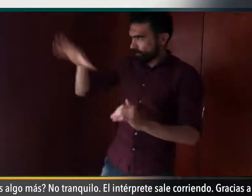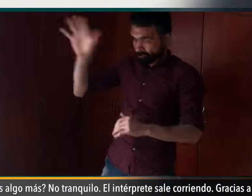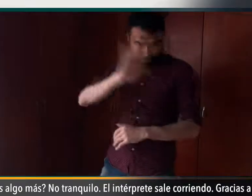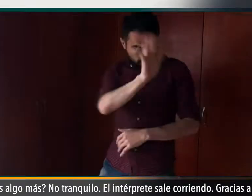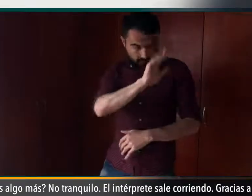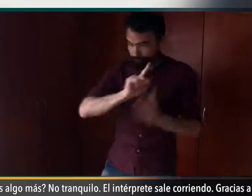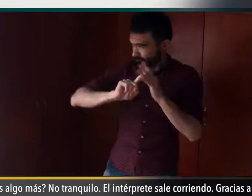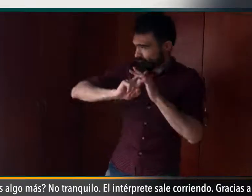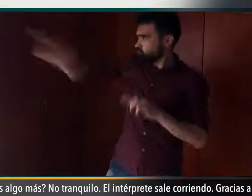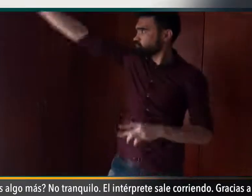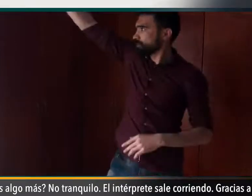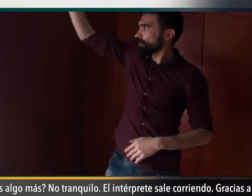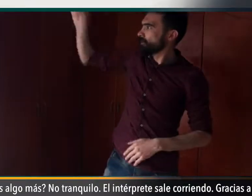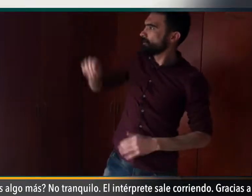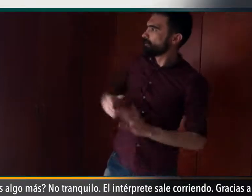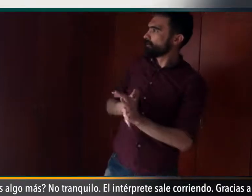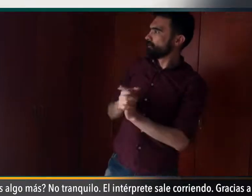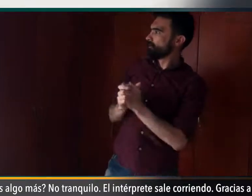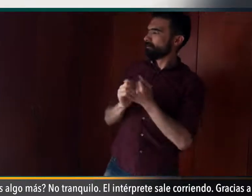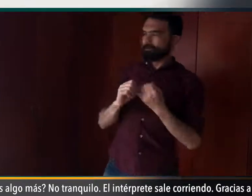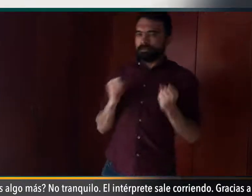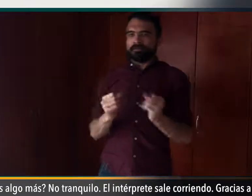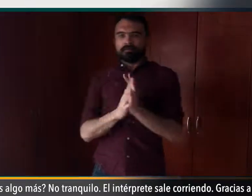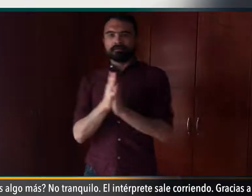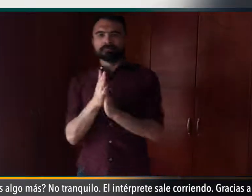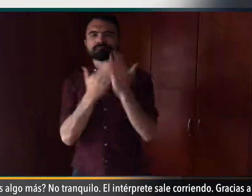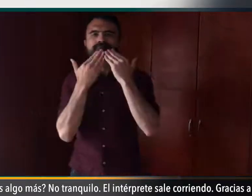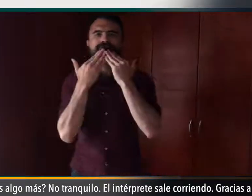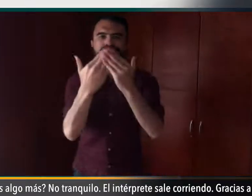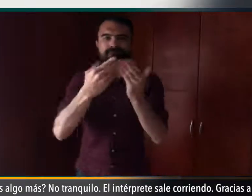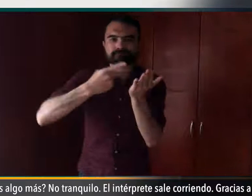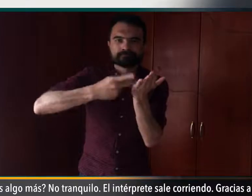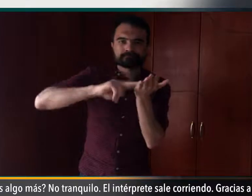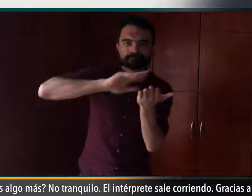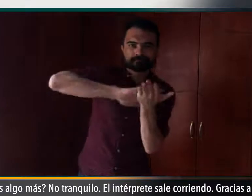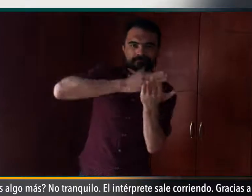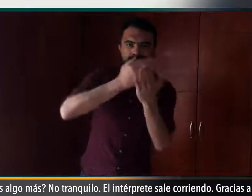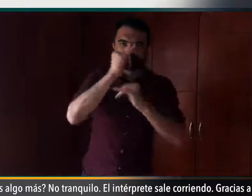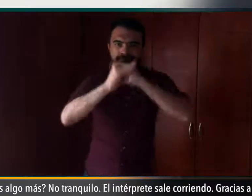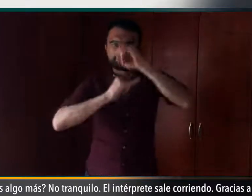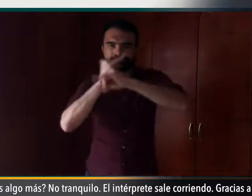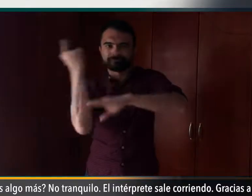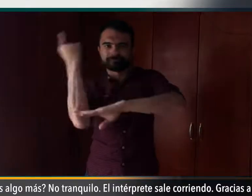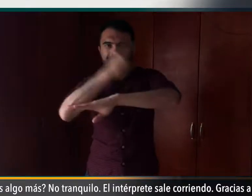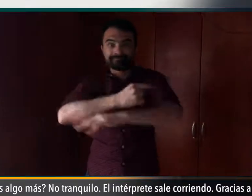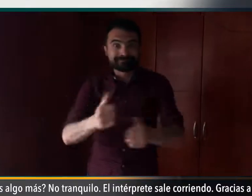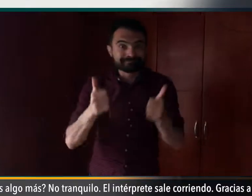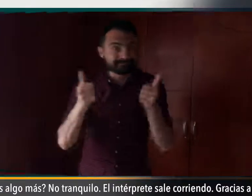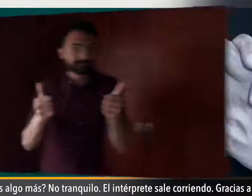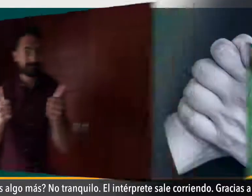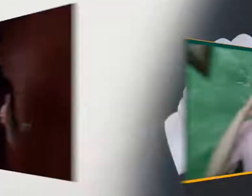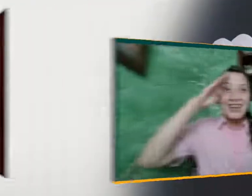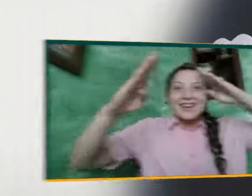¡El intérprete sale corriendo! ¡Gracias a los intérpretes y a los traductores! ¡Feliz día!